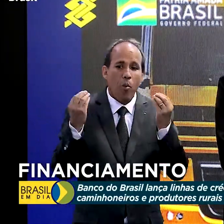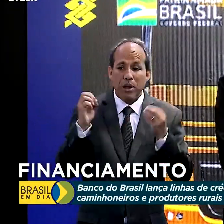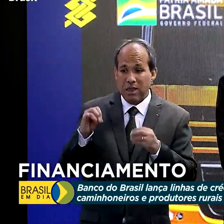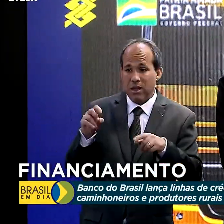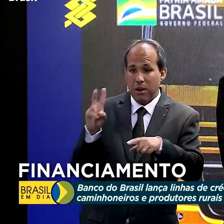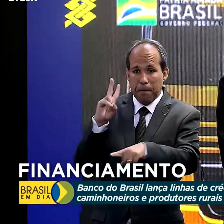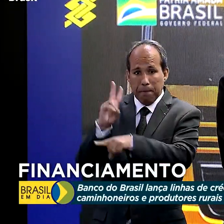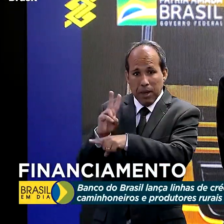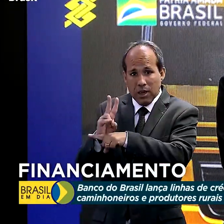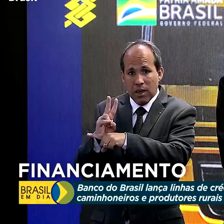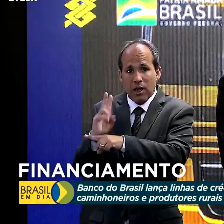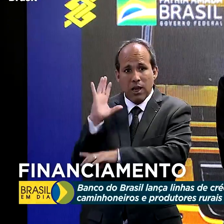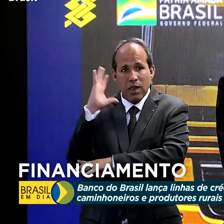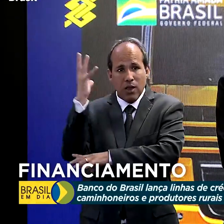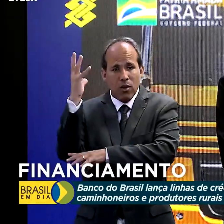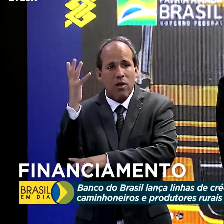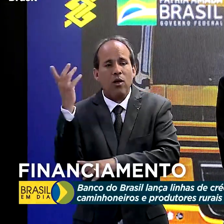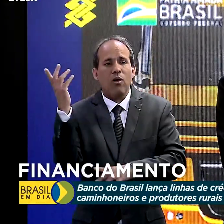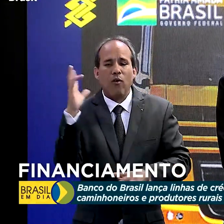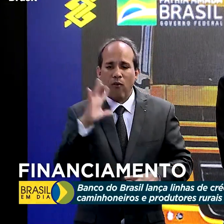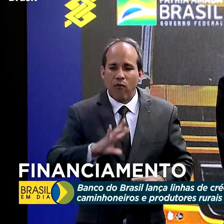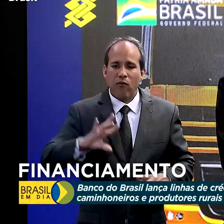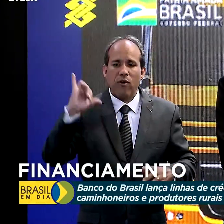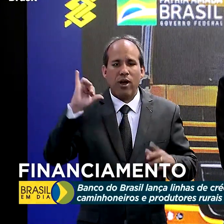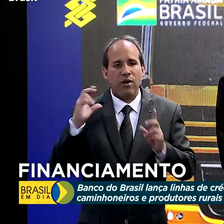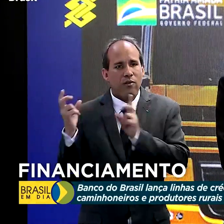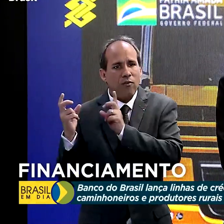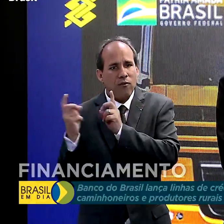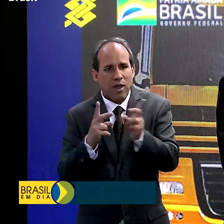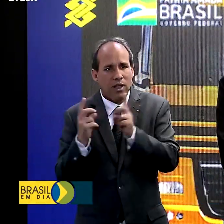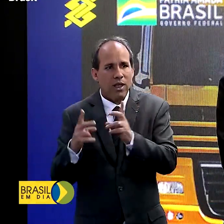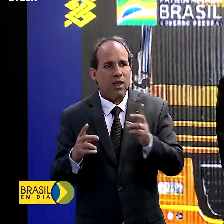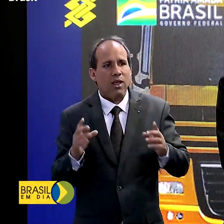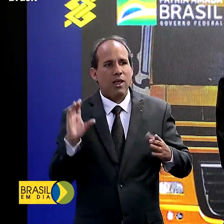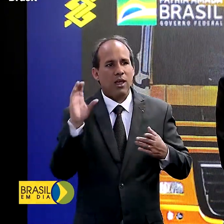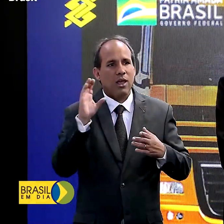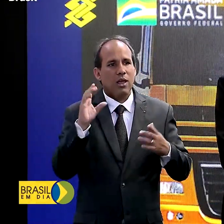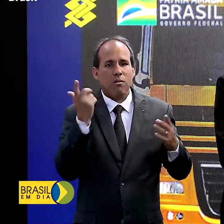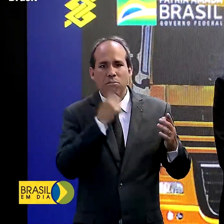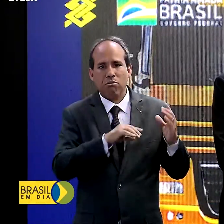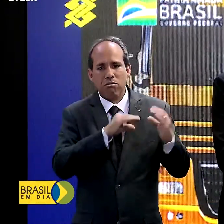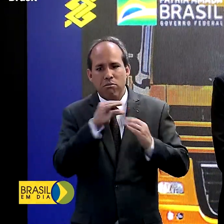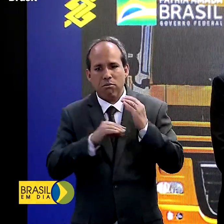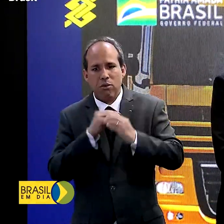ser beneficiado vendendo esses créditos por aquilo que ele preserva. Obrigado. Obrigado.